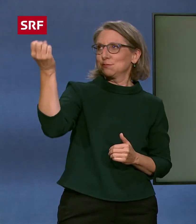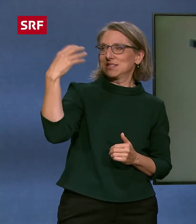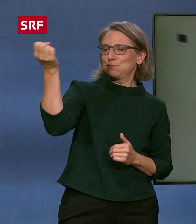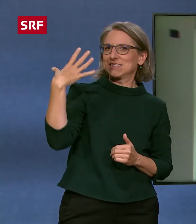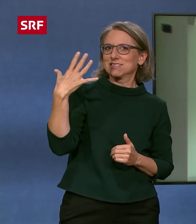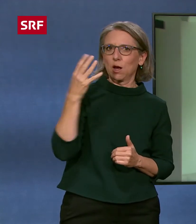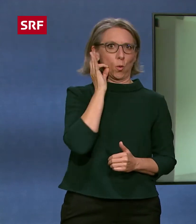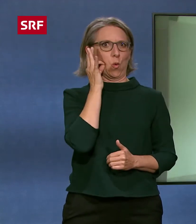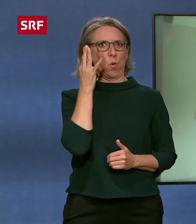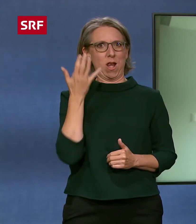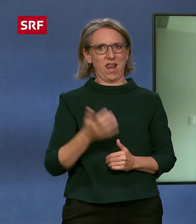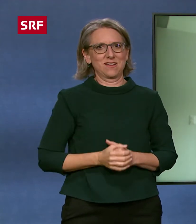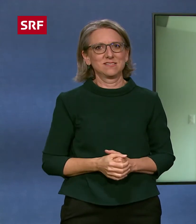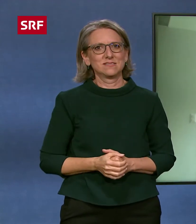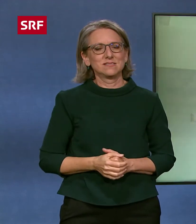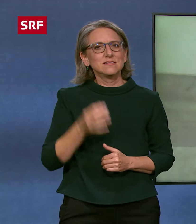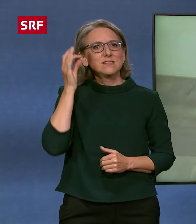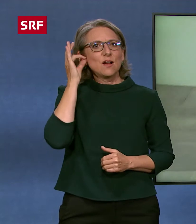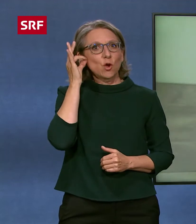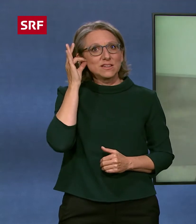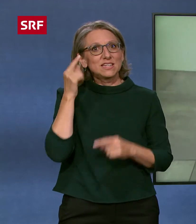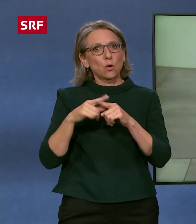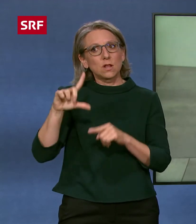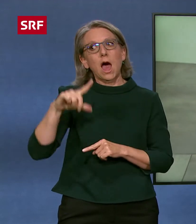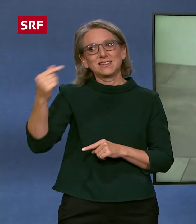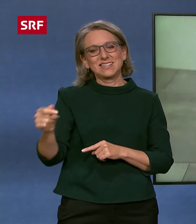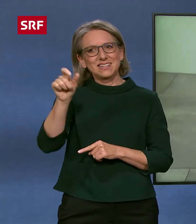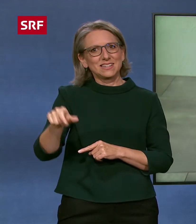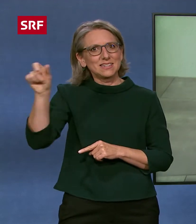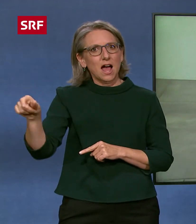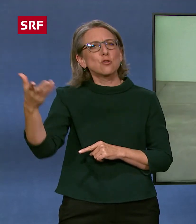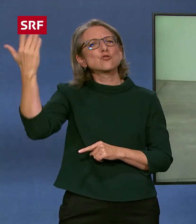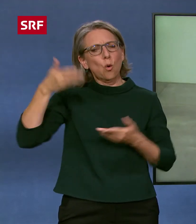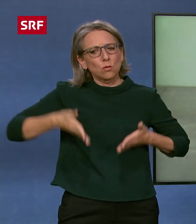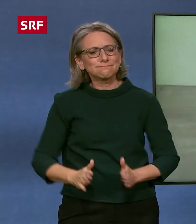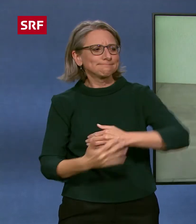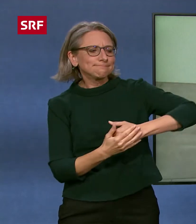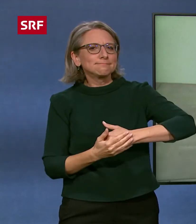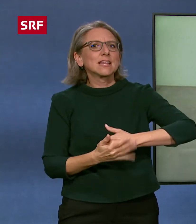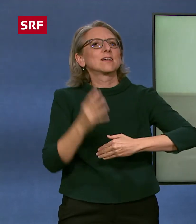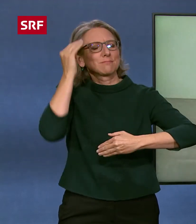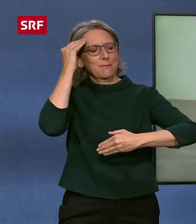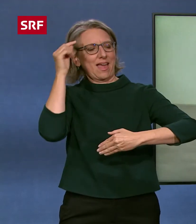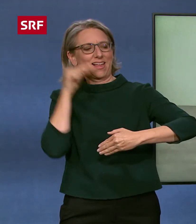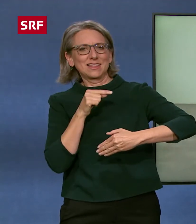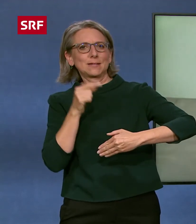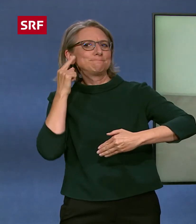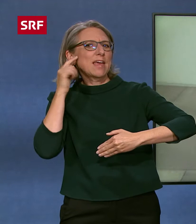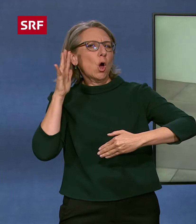Cool. Bei der Ladina und der Florentina hat man schon als Baby gemerkt, dass etwas mit dem Gehören gut ist. Nachher ist es immer schlechter